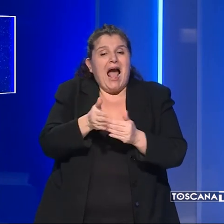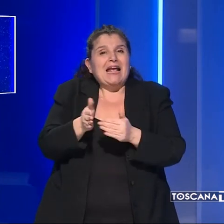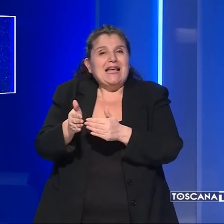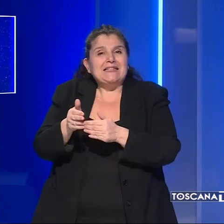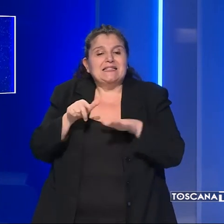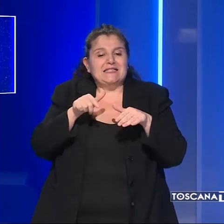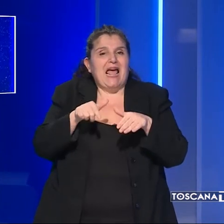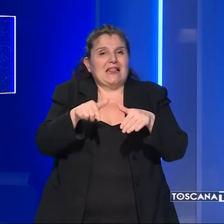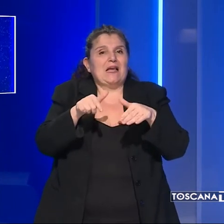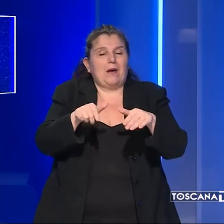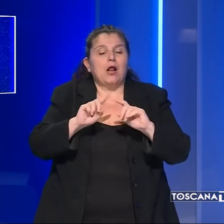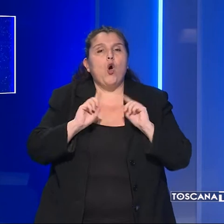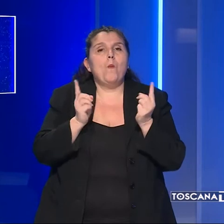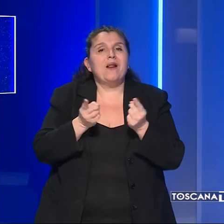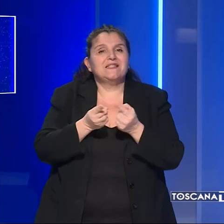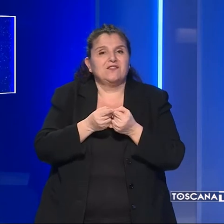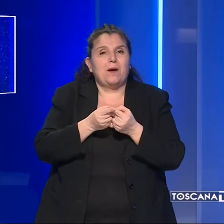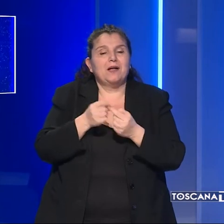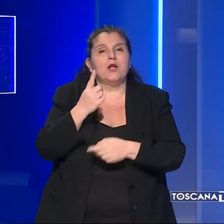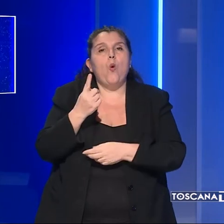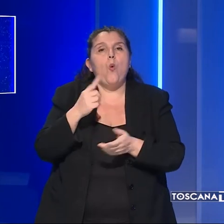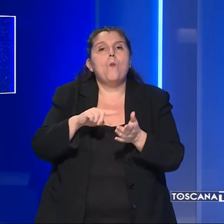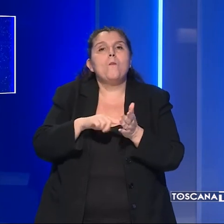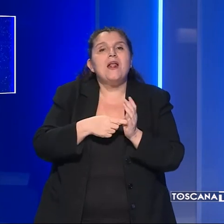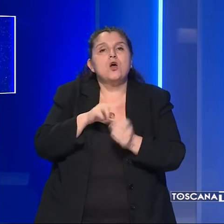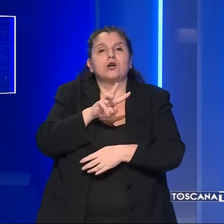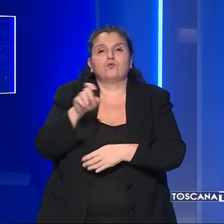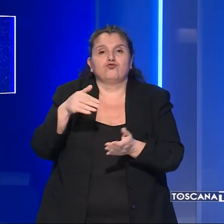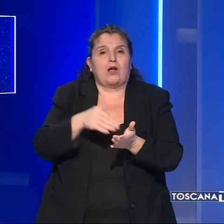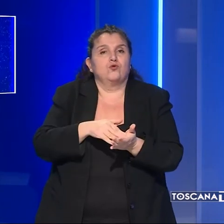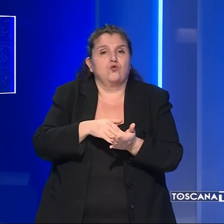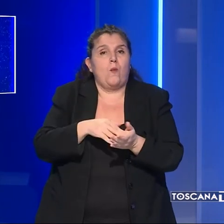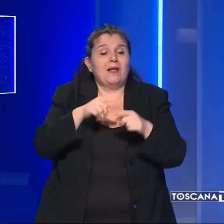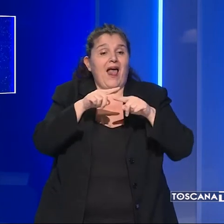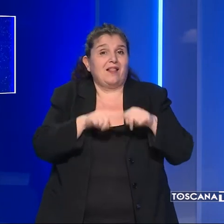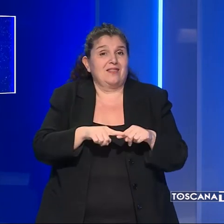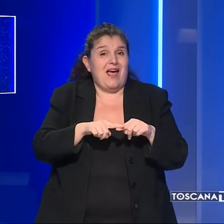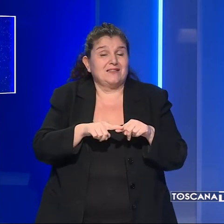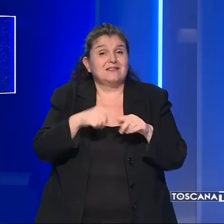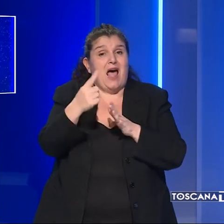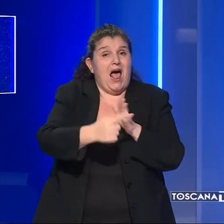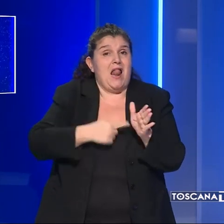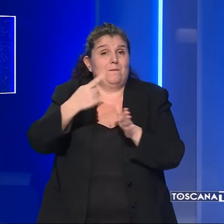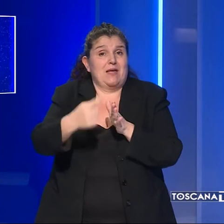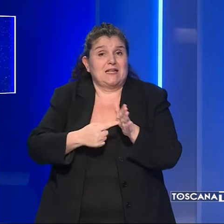settimana per un totale di circa 1.200.000 test al mese.